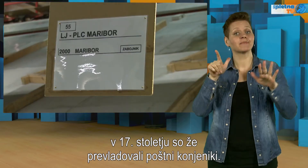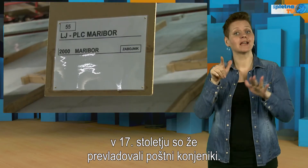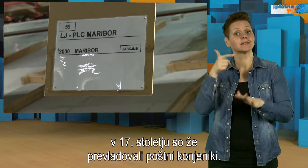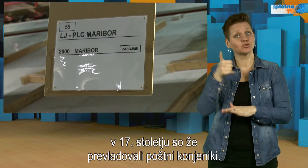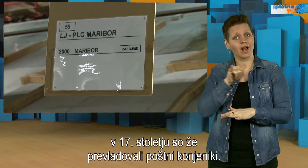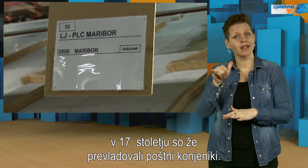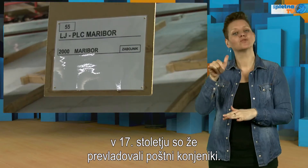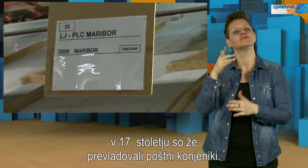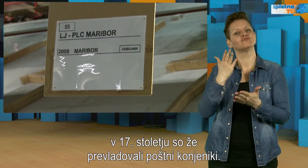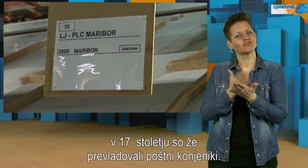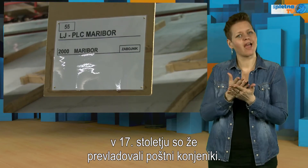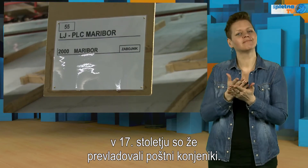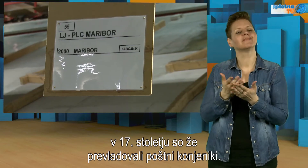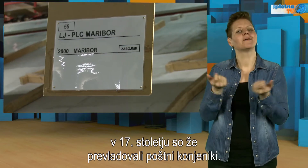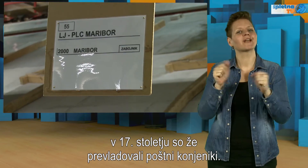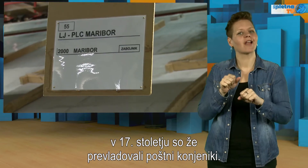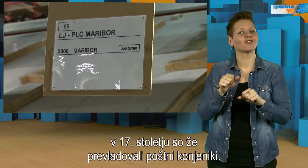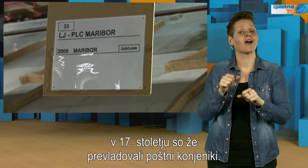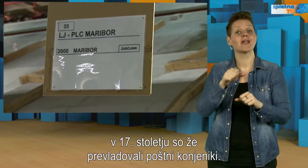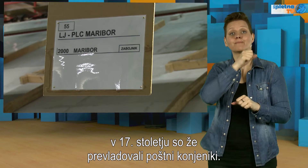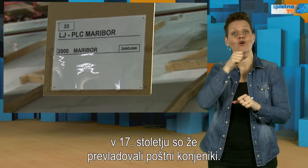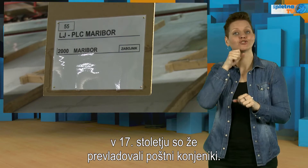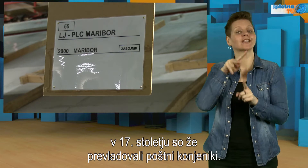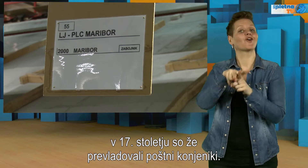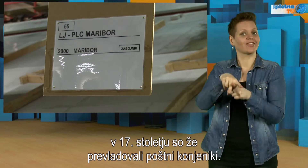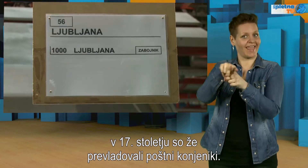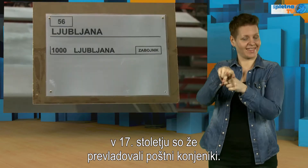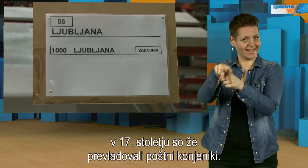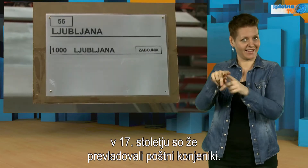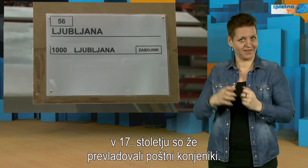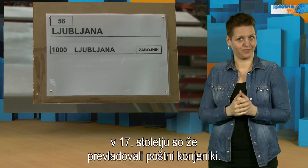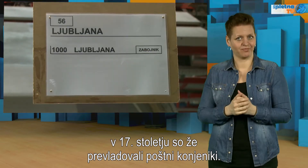V 17. stoletju so že prevladali poštni konjeniki.